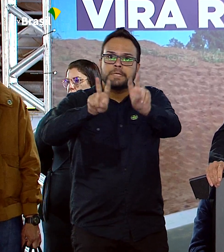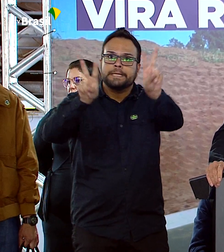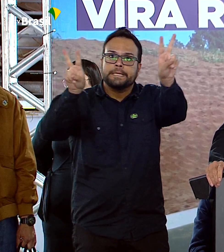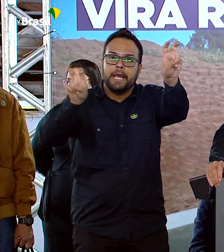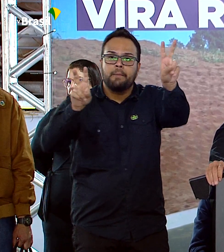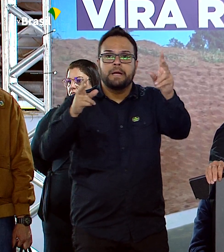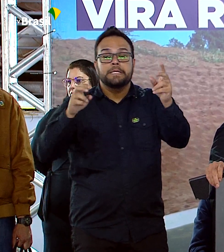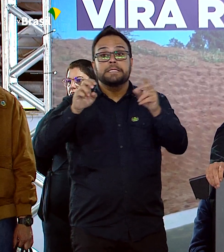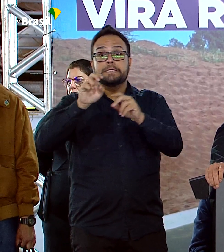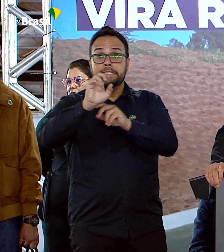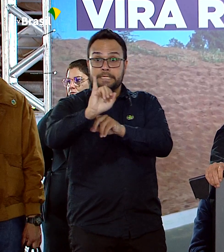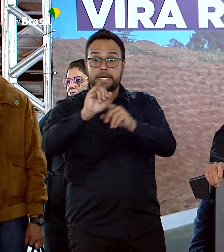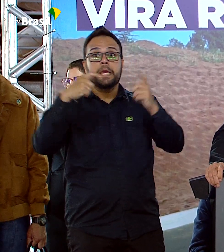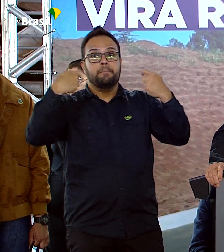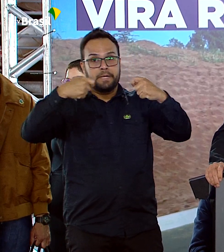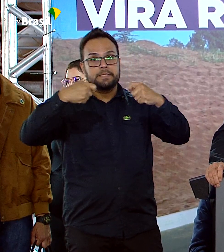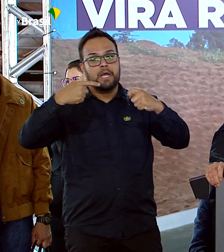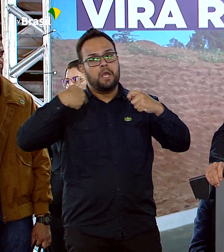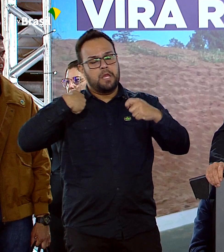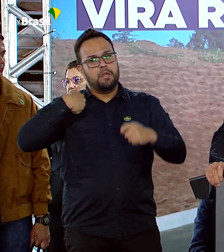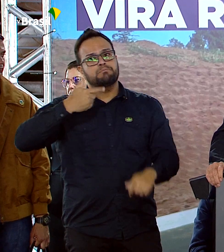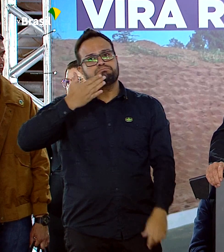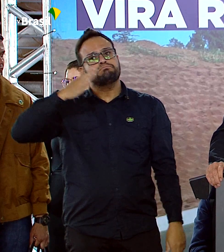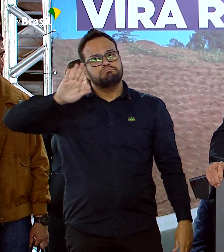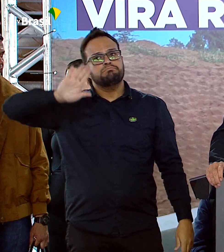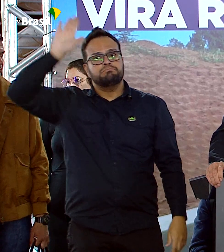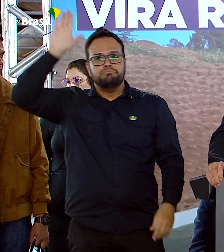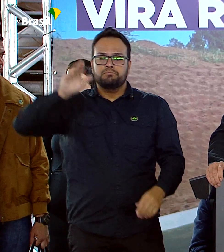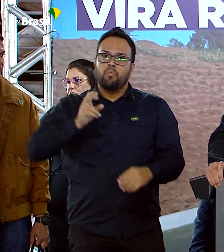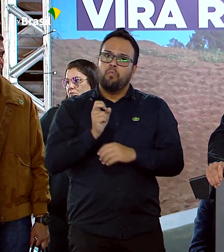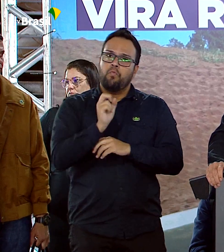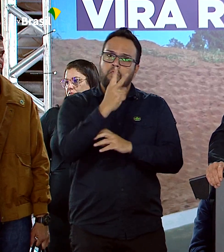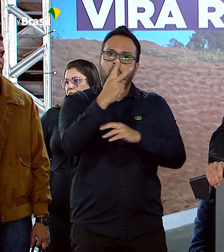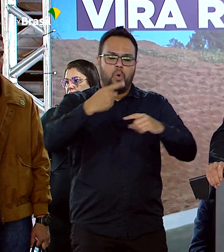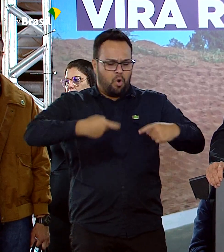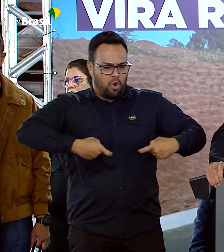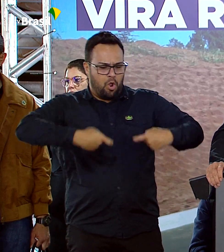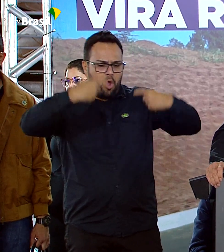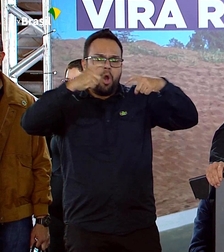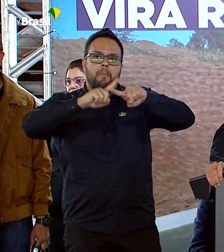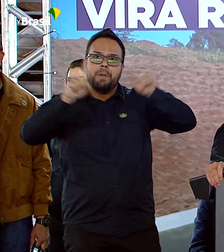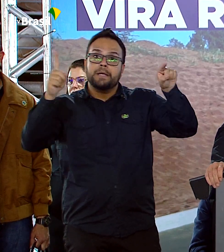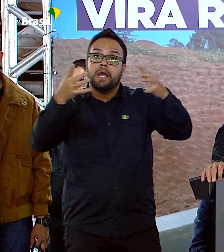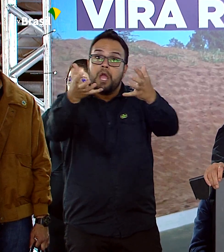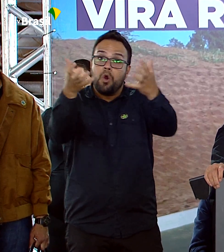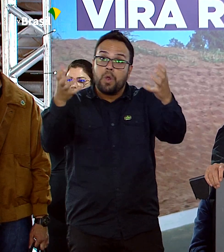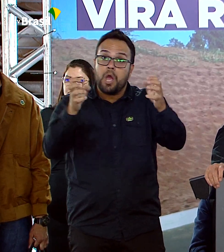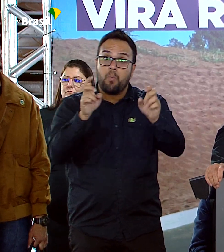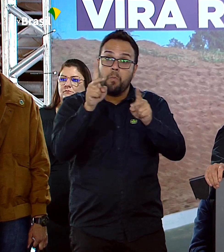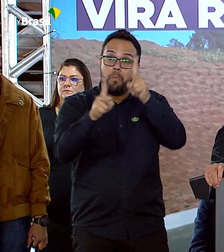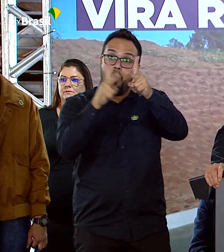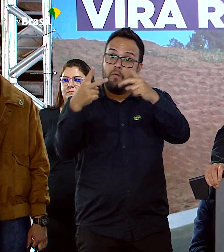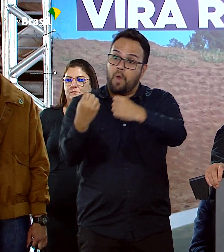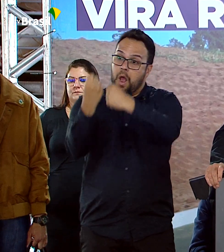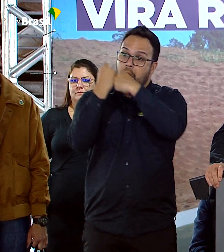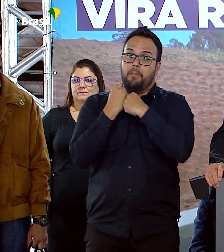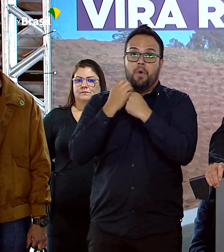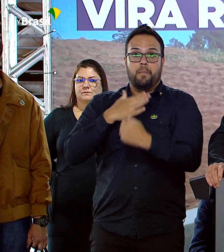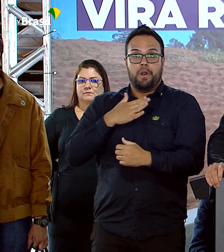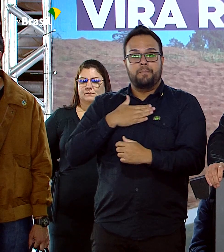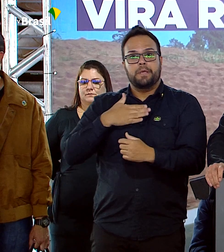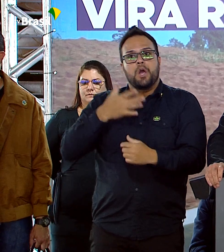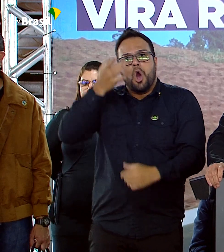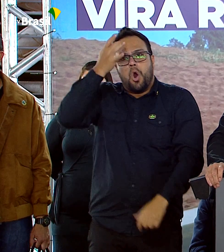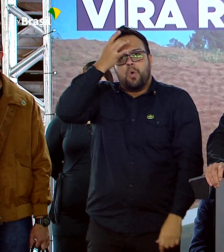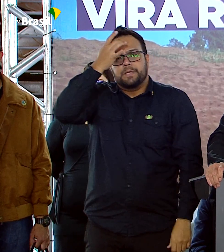precisar, iremos à guerra. Mas eu quero um povo ao meu lado, consciente do que